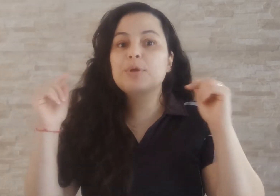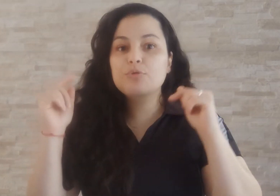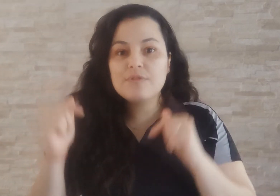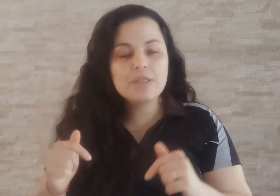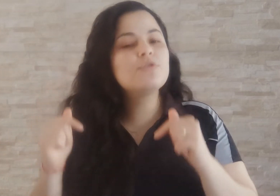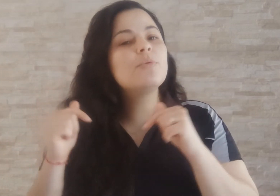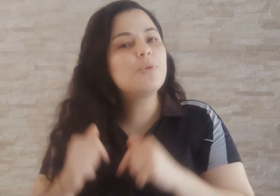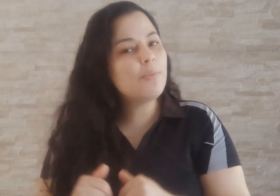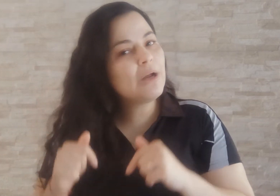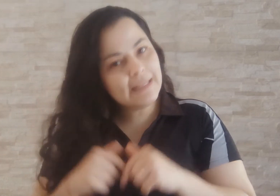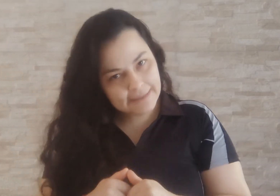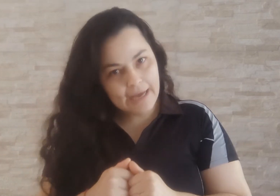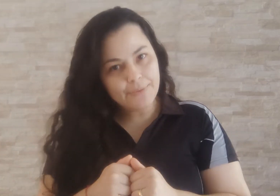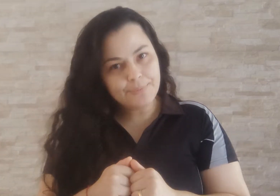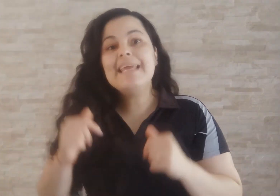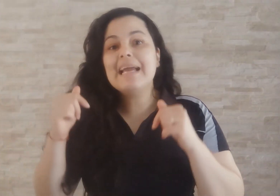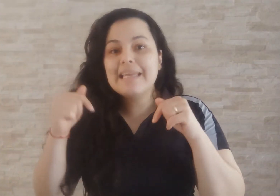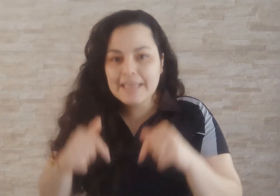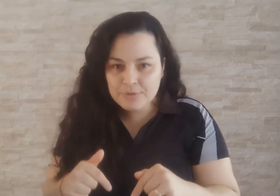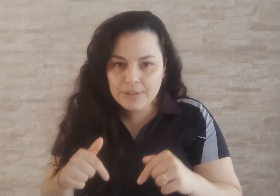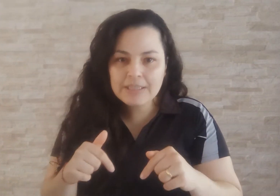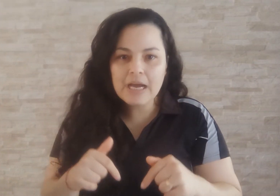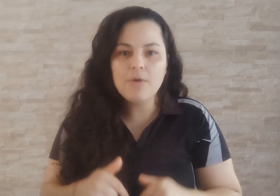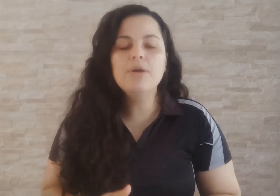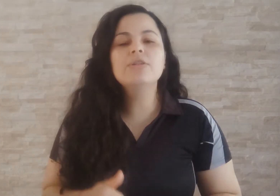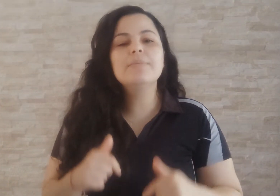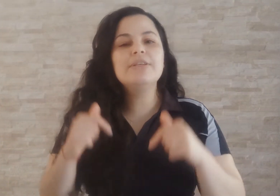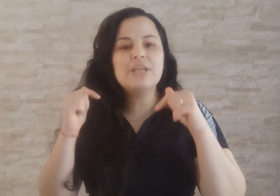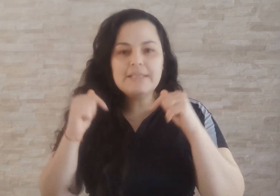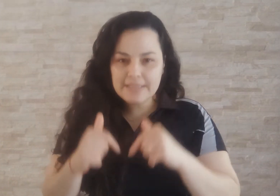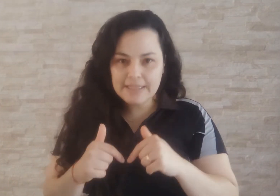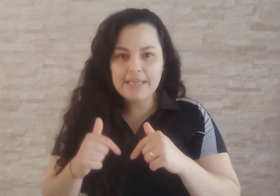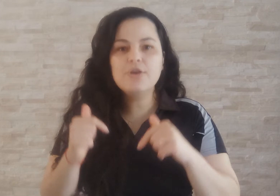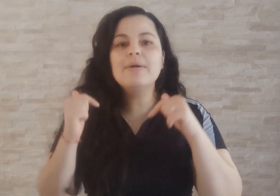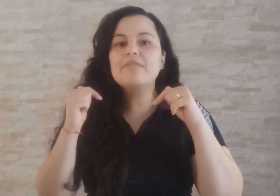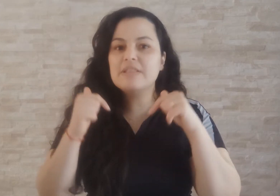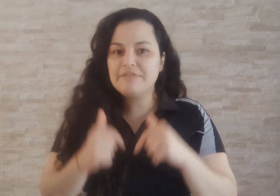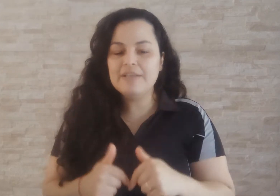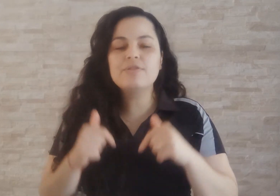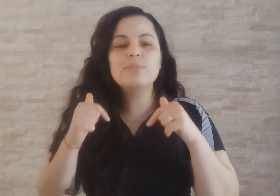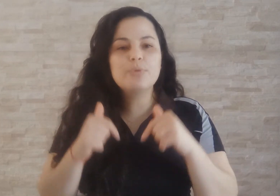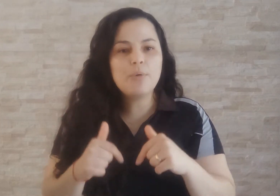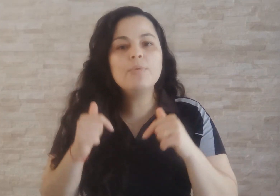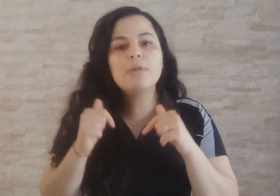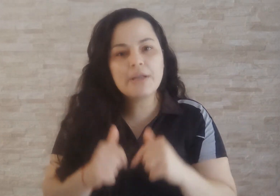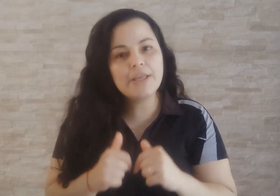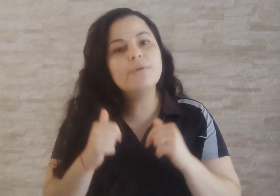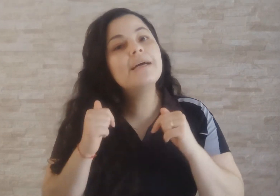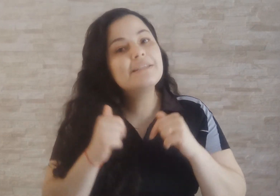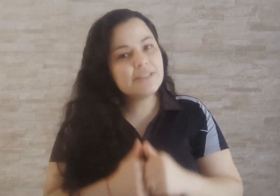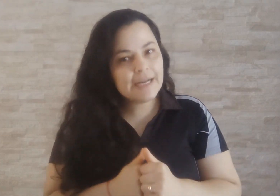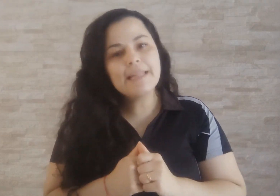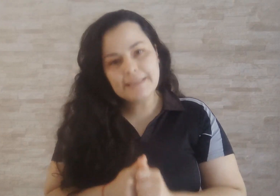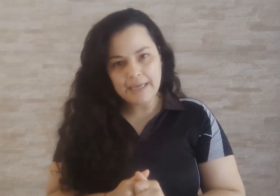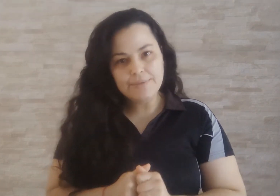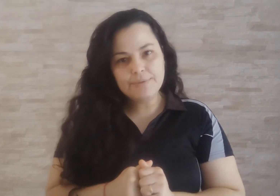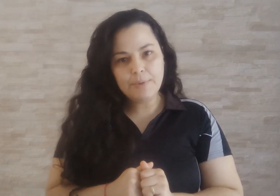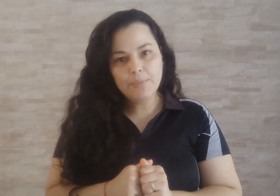produzir o seu próprio calendário. Que aqui no canal eu também já ensinei como é que você faz o seu próprio bloquinho de calendário, tá bom?